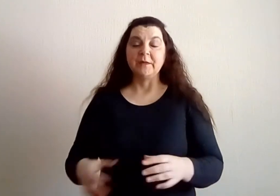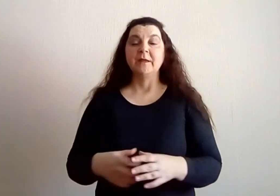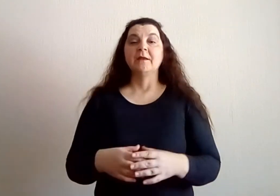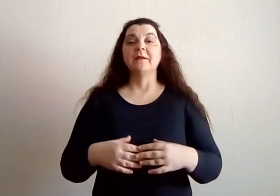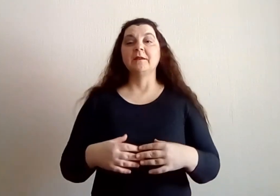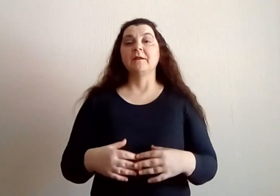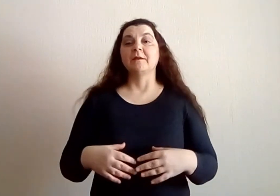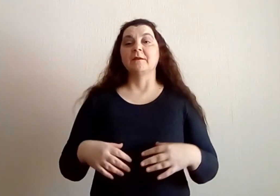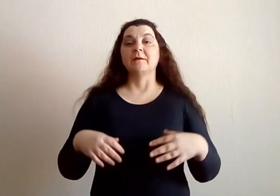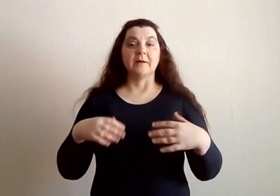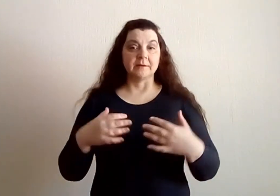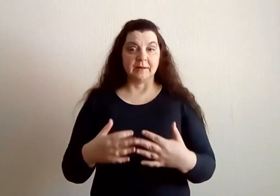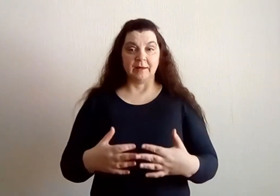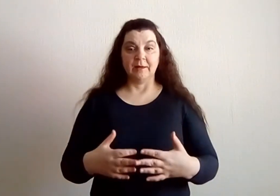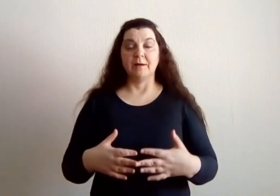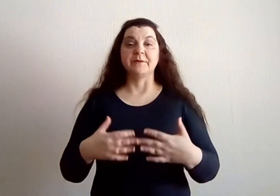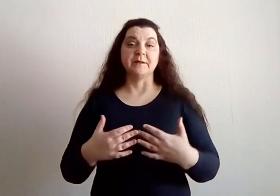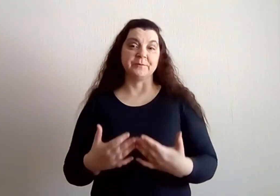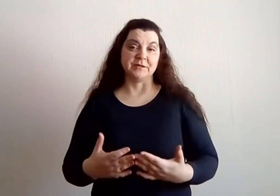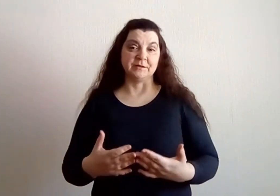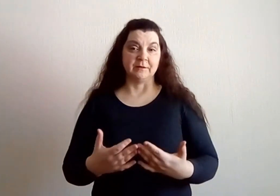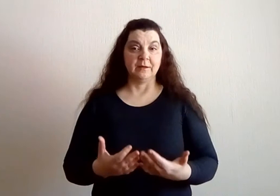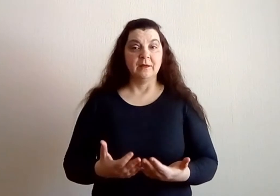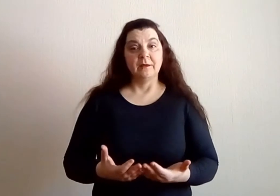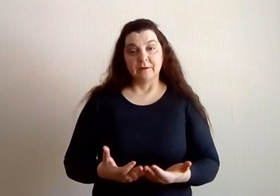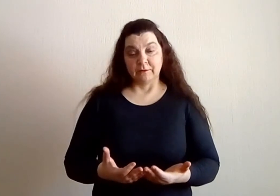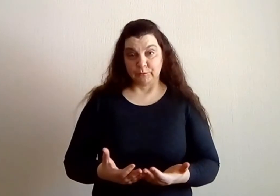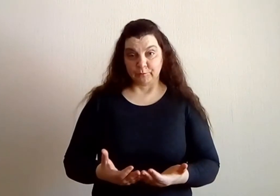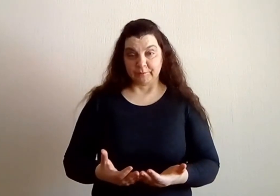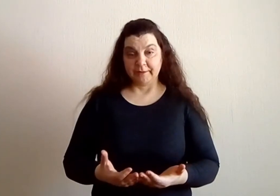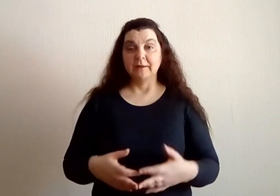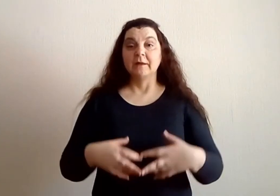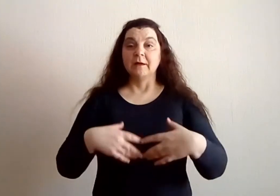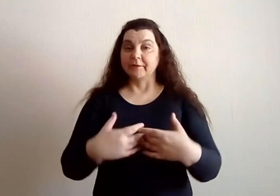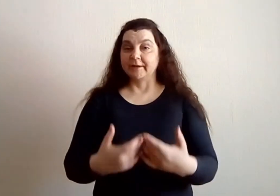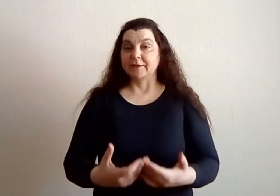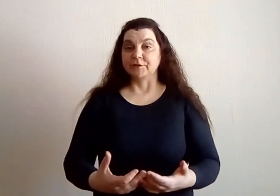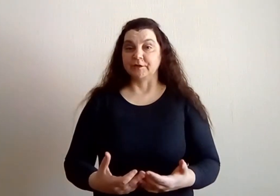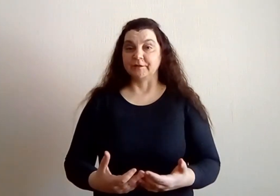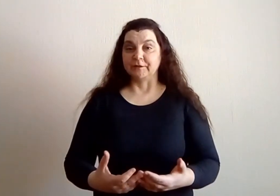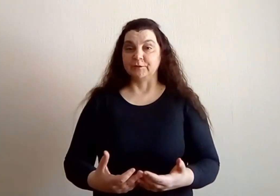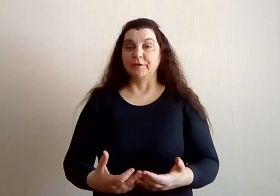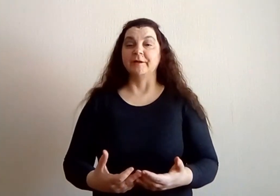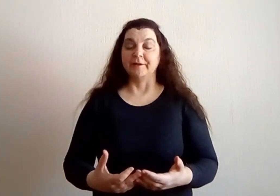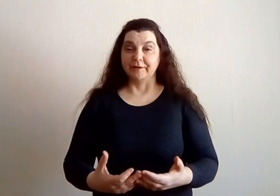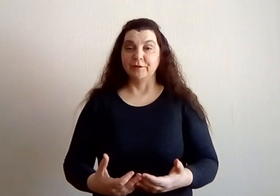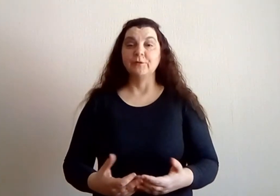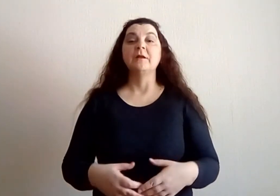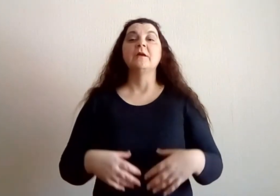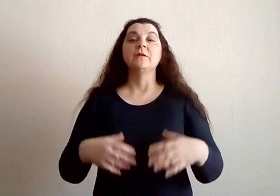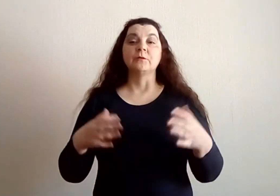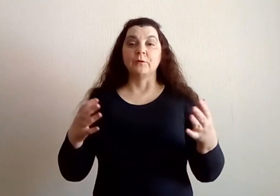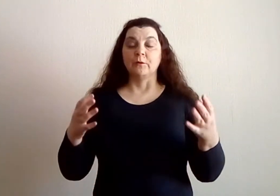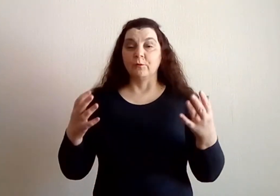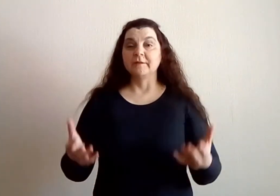и когда подопечный тюрьмы выходил через эту линию, то он